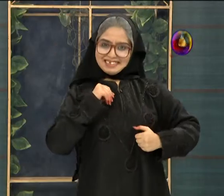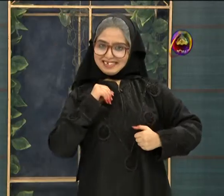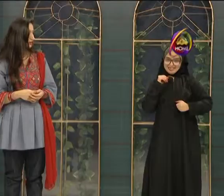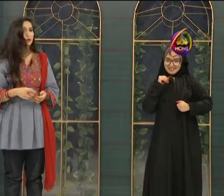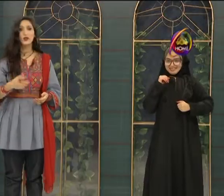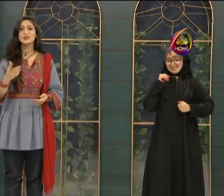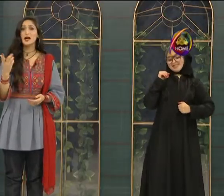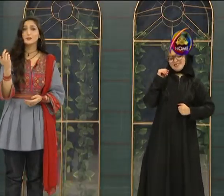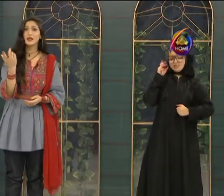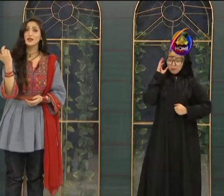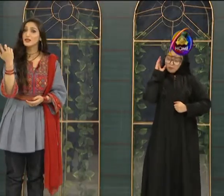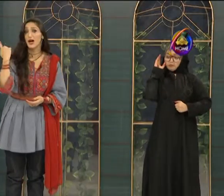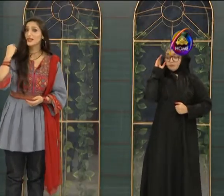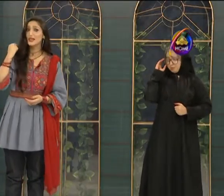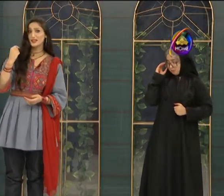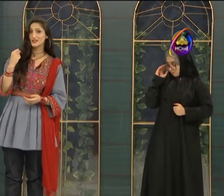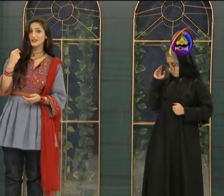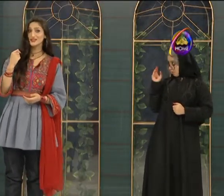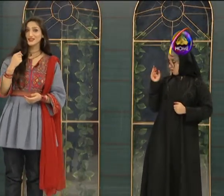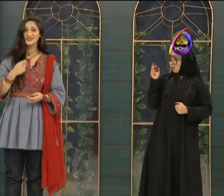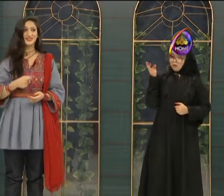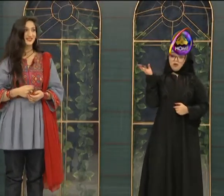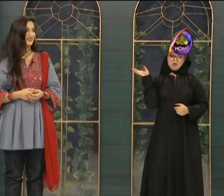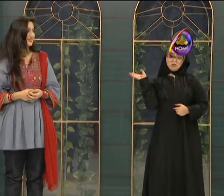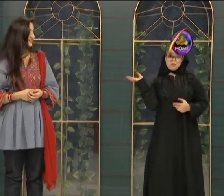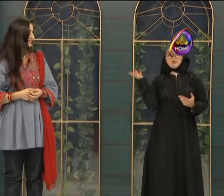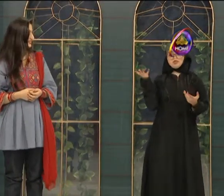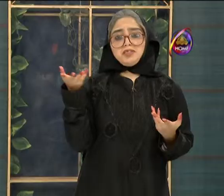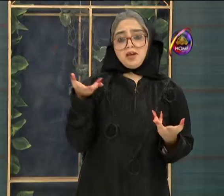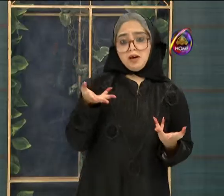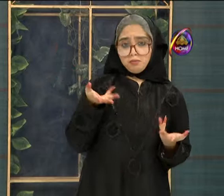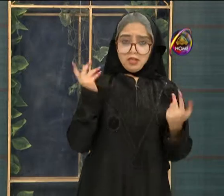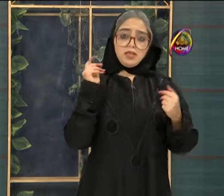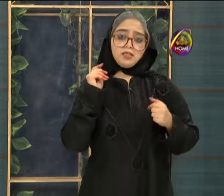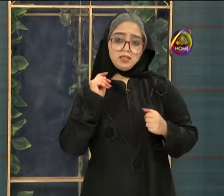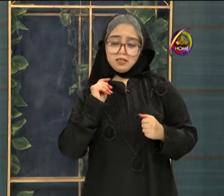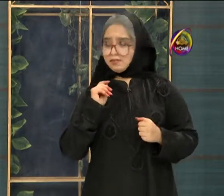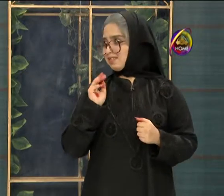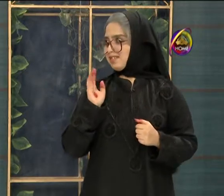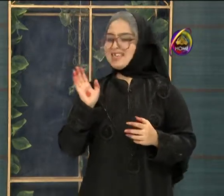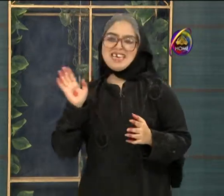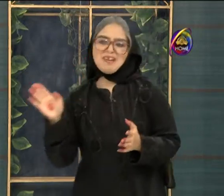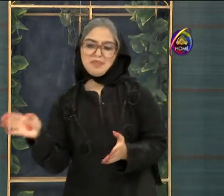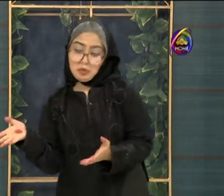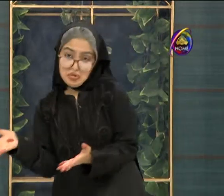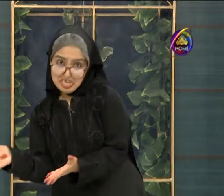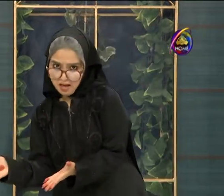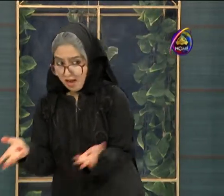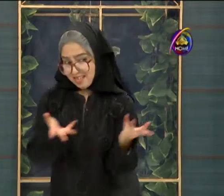تو ایسا آپ نے کیا کیا تھا لوگ پوچھتی ہے ہم کیا کرتے تھے ہم تو یہاں کی